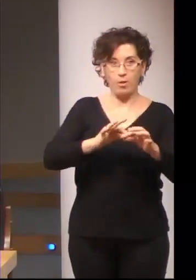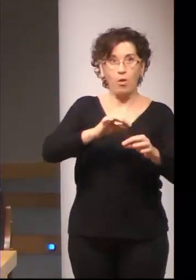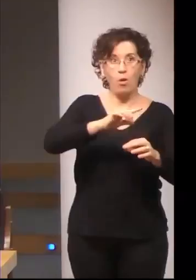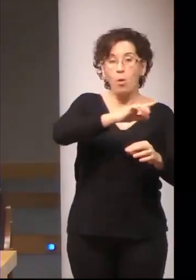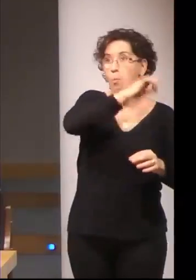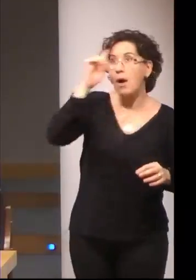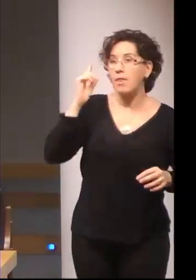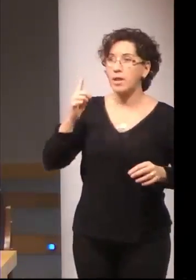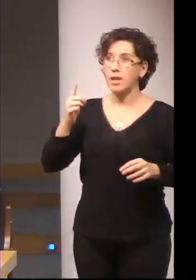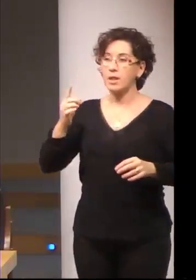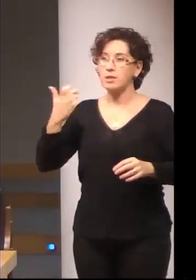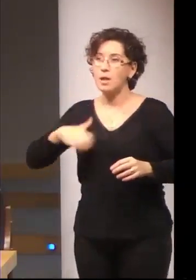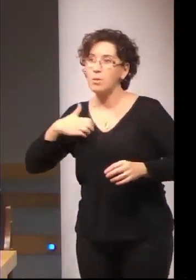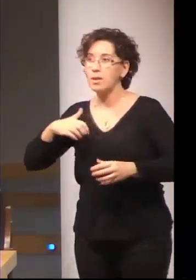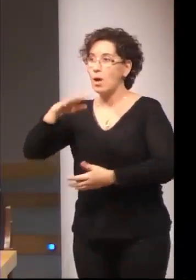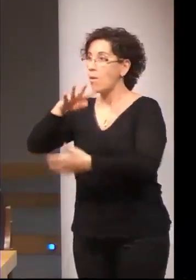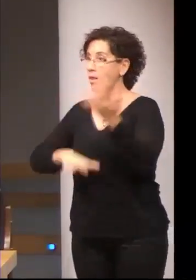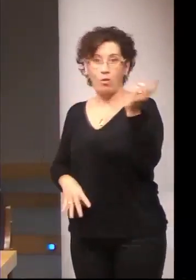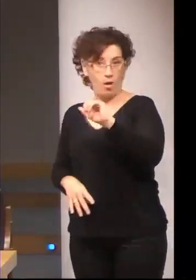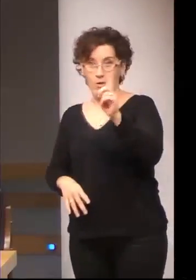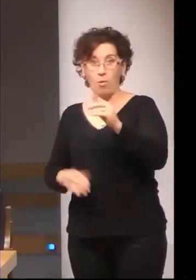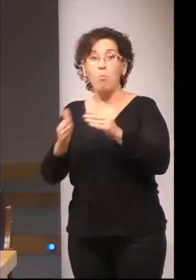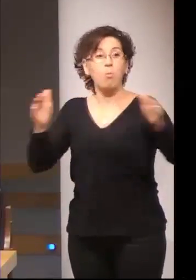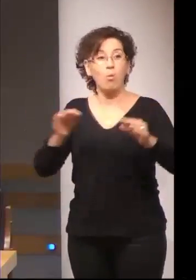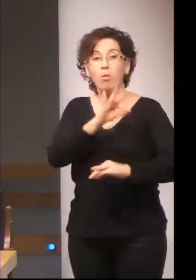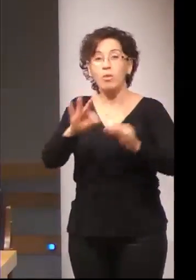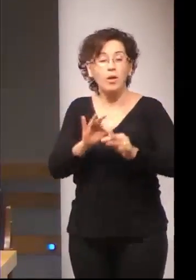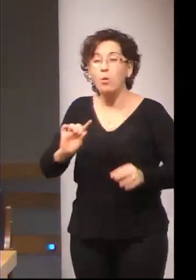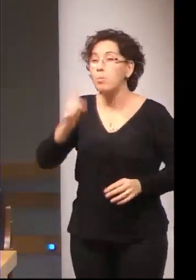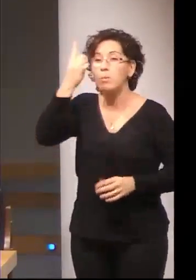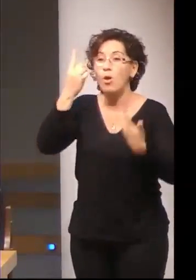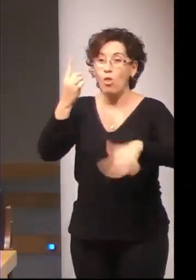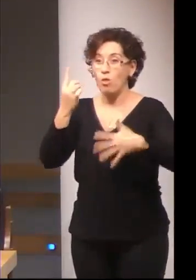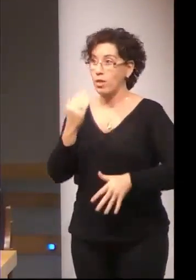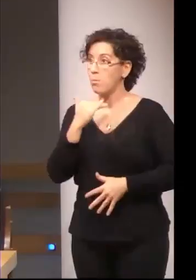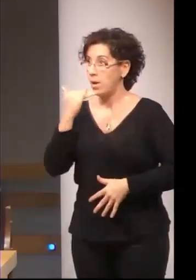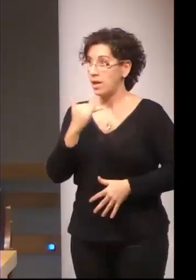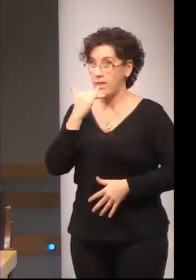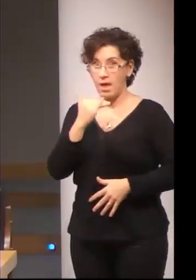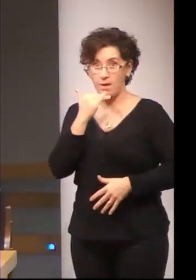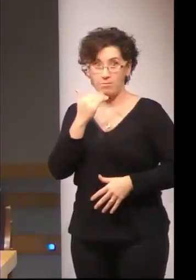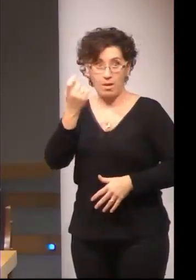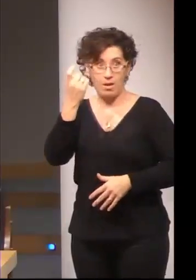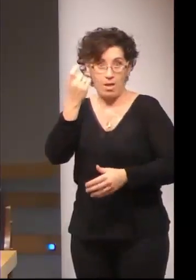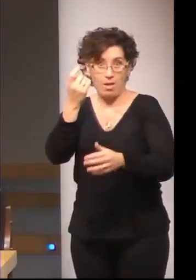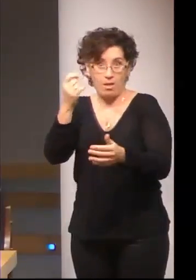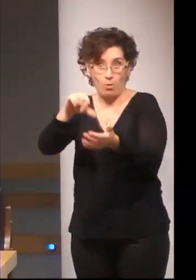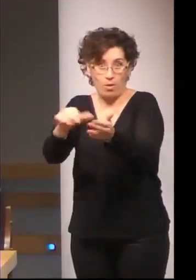no empezó en Barcelona, empezó en una ciudad pequeñita como es Mérida de 50.000 habitantes y en Extremadura.